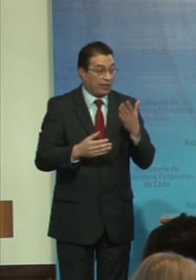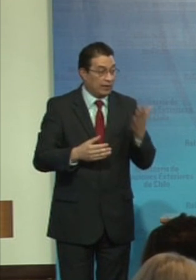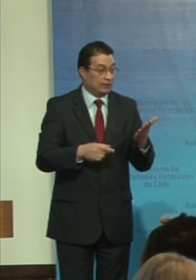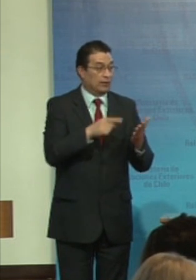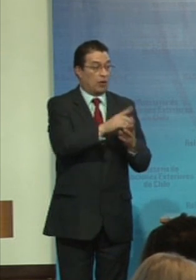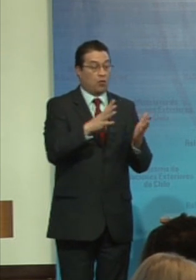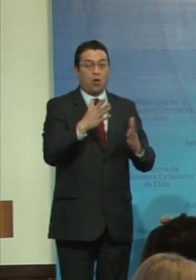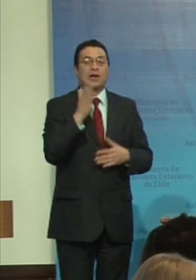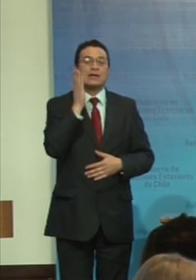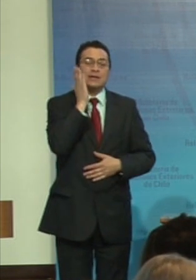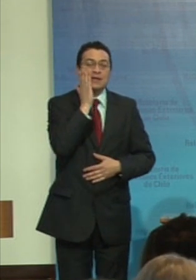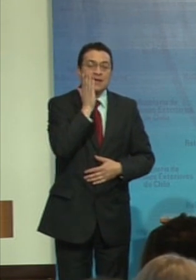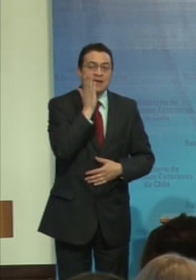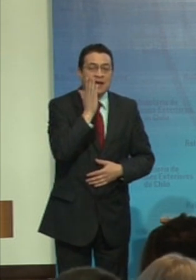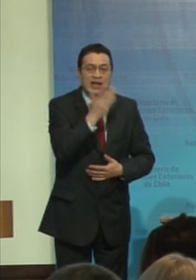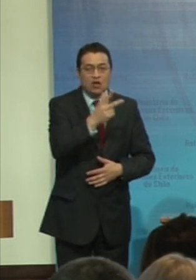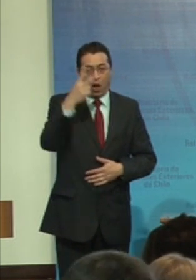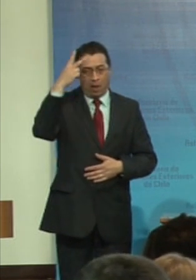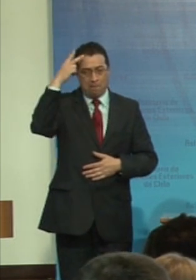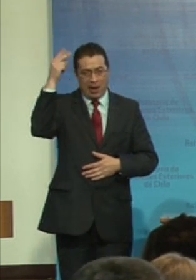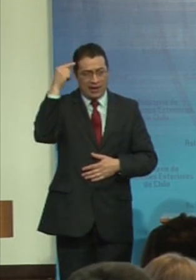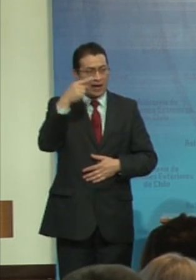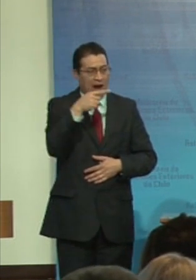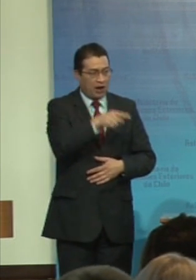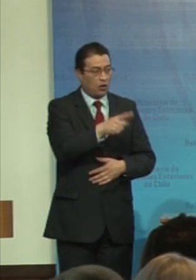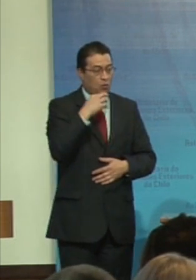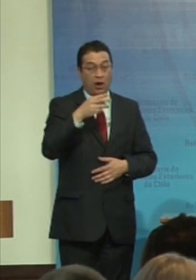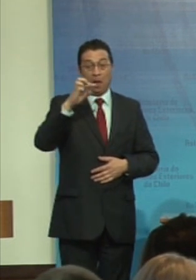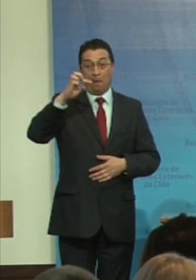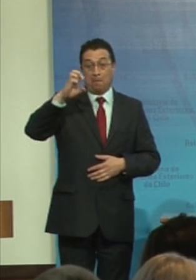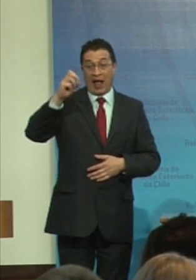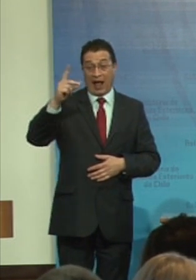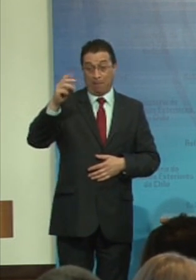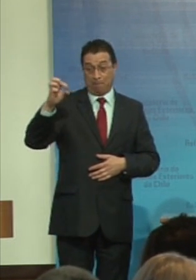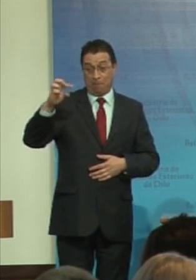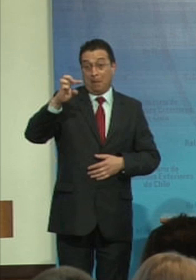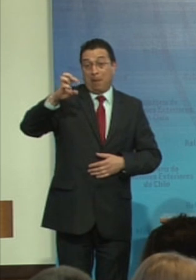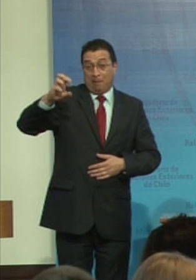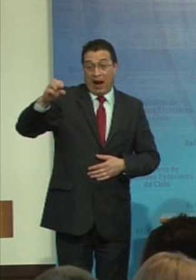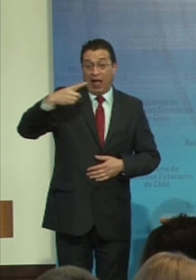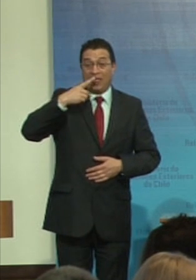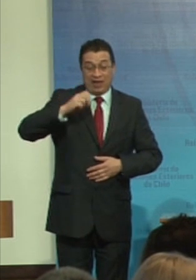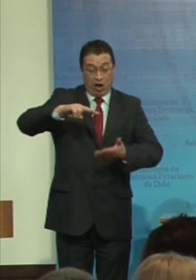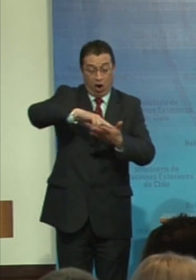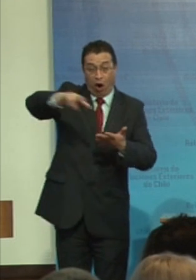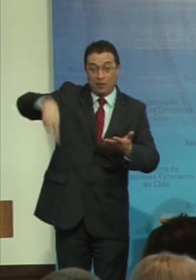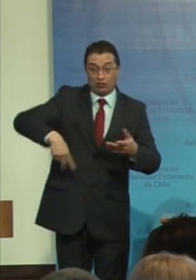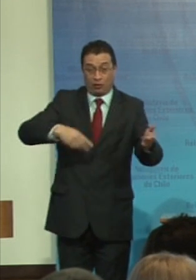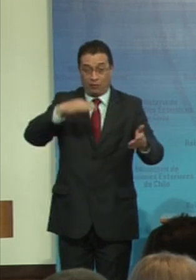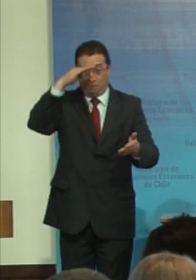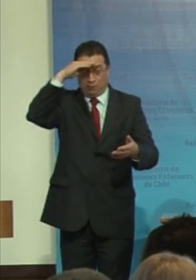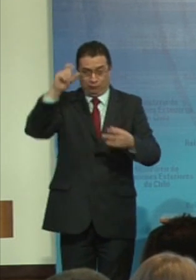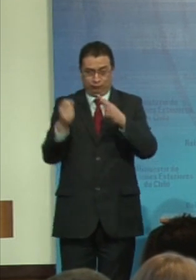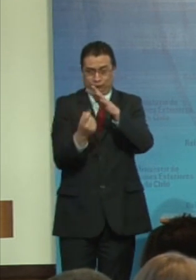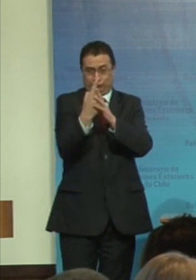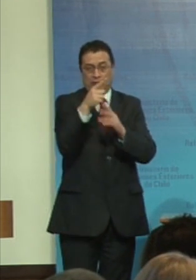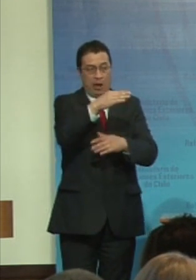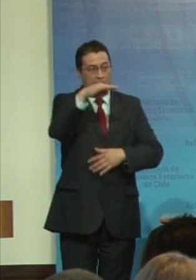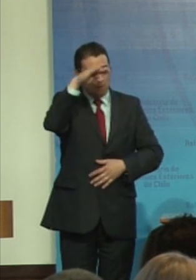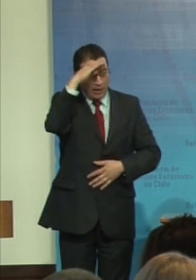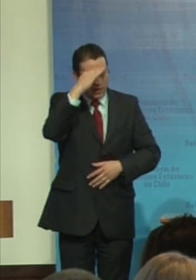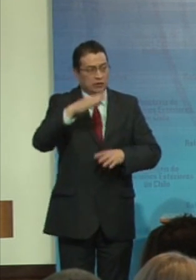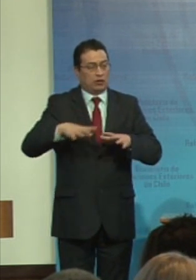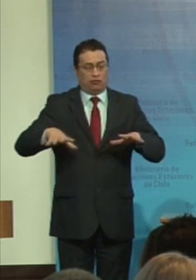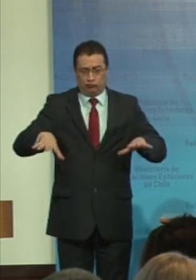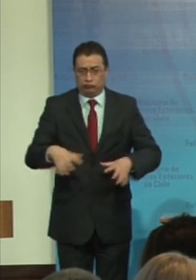querido mexicano que fue denominado el padre de la convención, porque él con su experiencia, su fuerza,